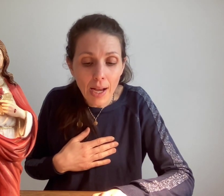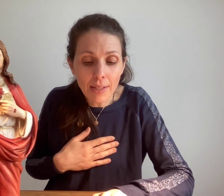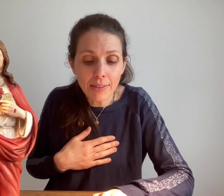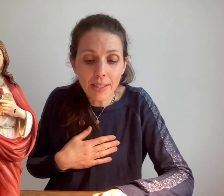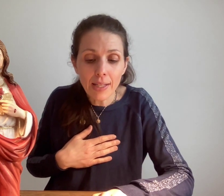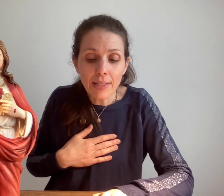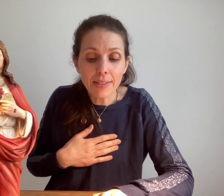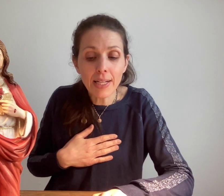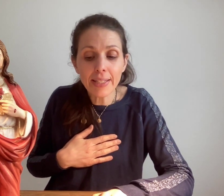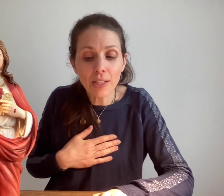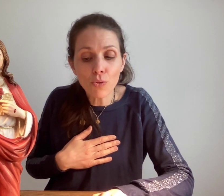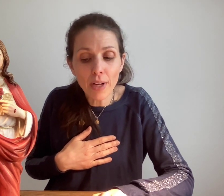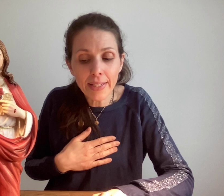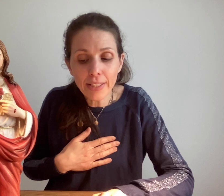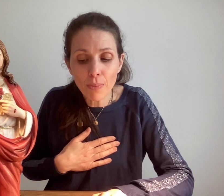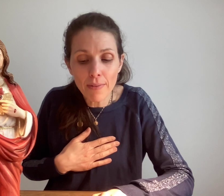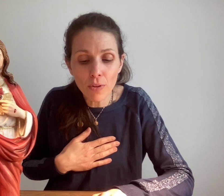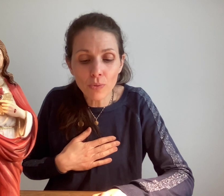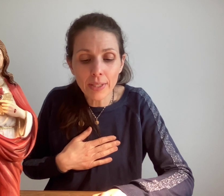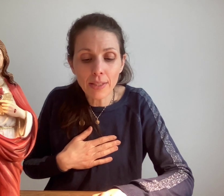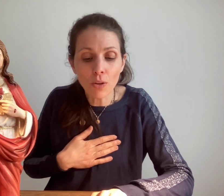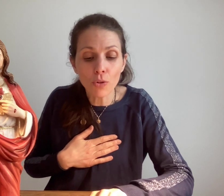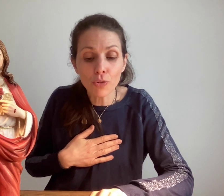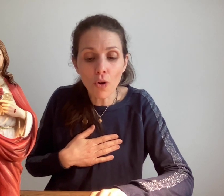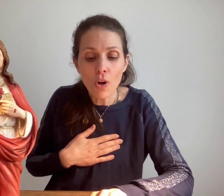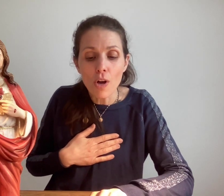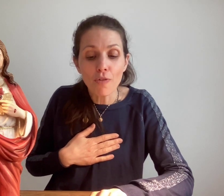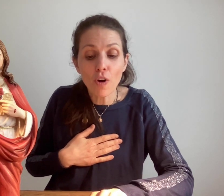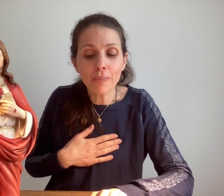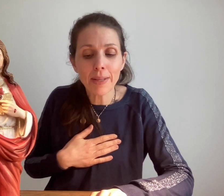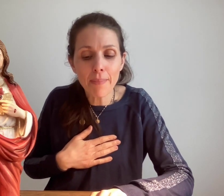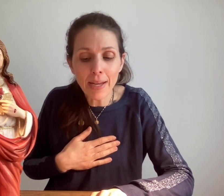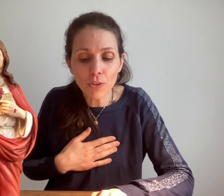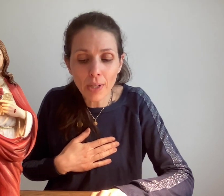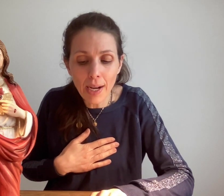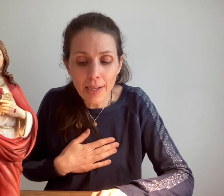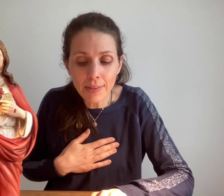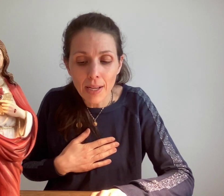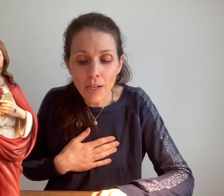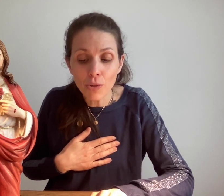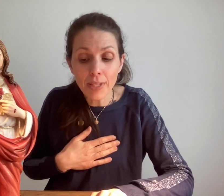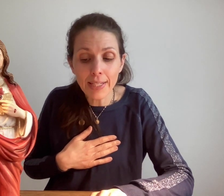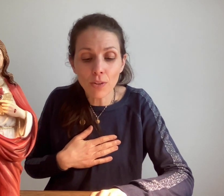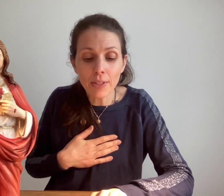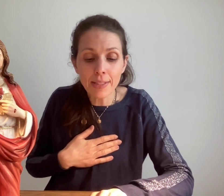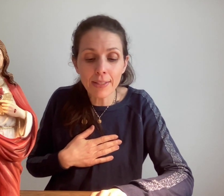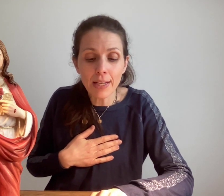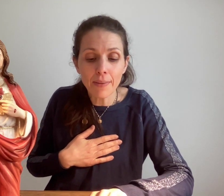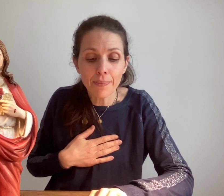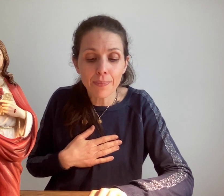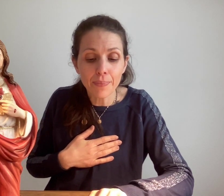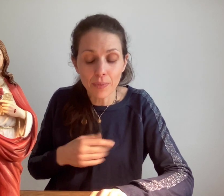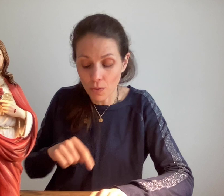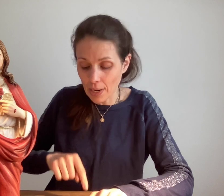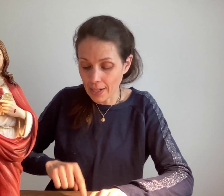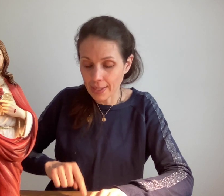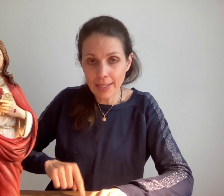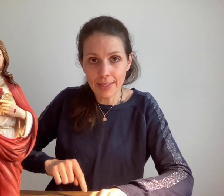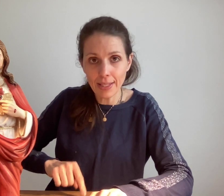ainsi celle qui est nouvelée dans ma volonté dans le temps forme des mères de grâce lorsqu'elle est en l'exil donc voilà ici